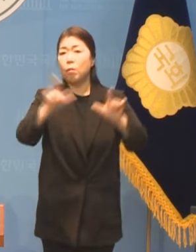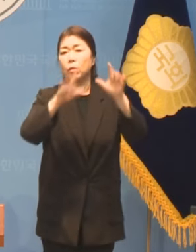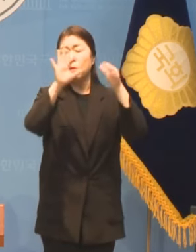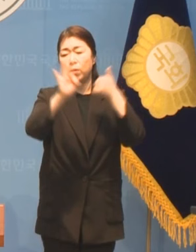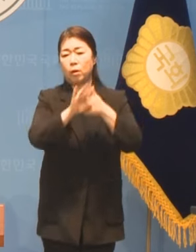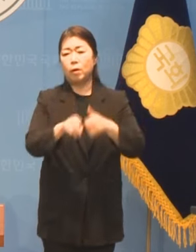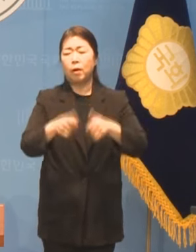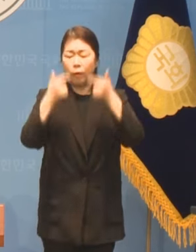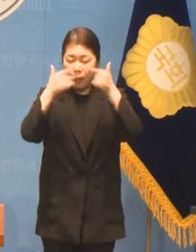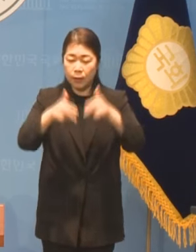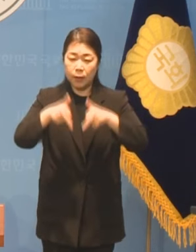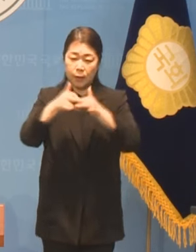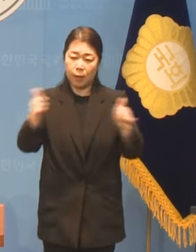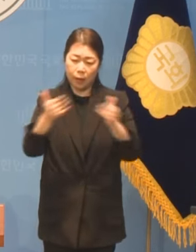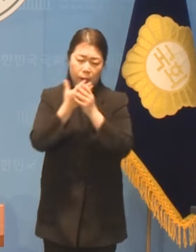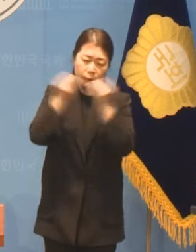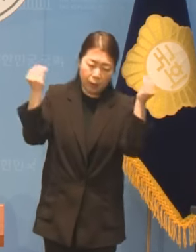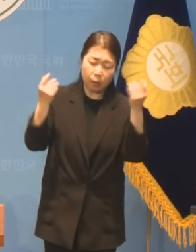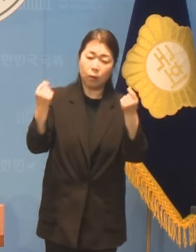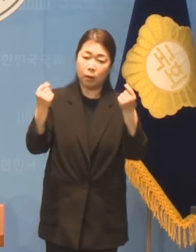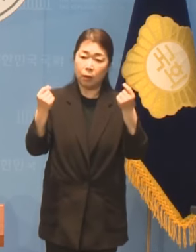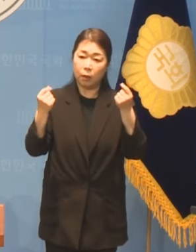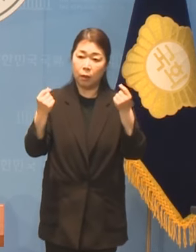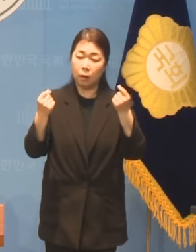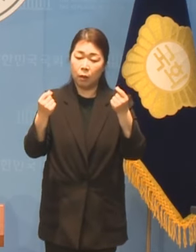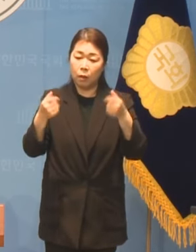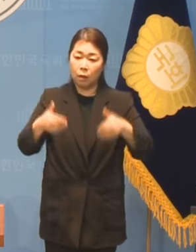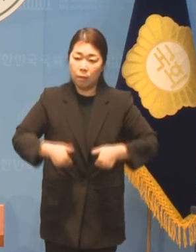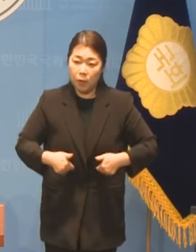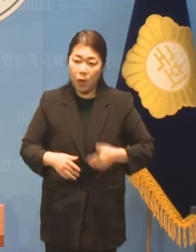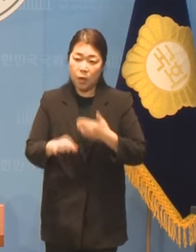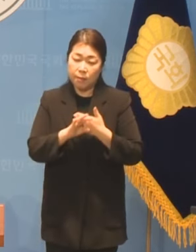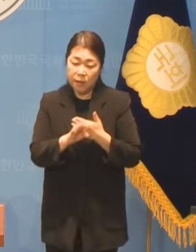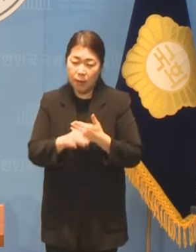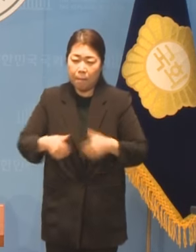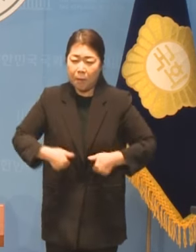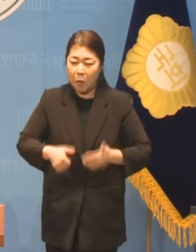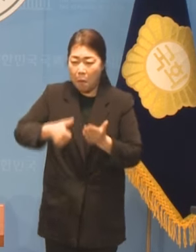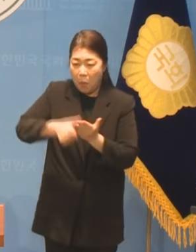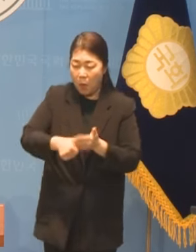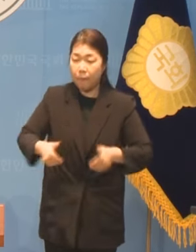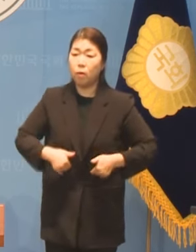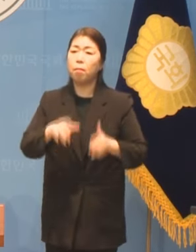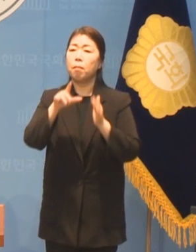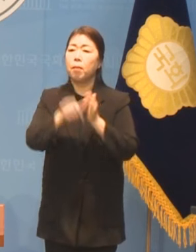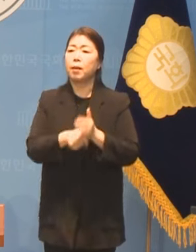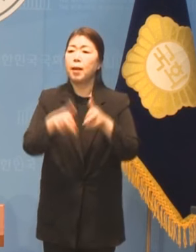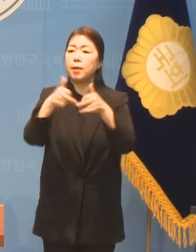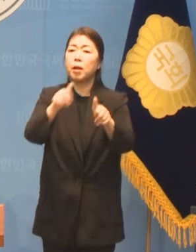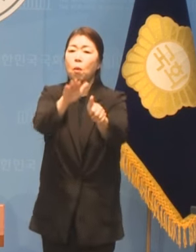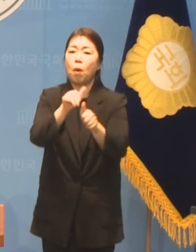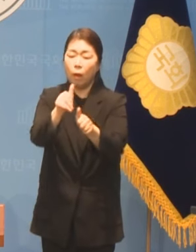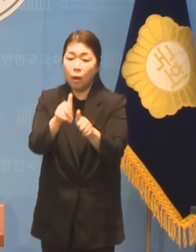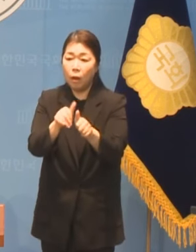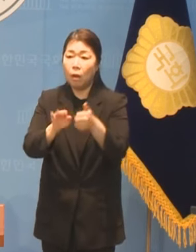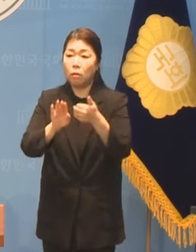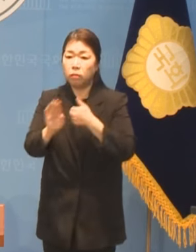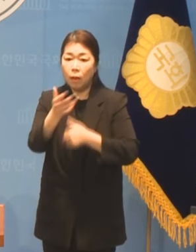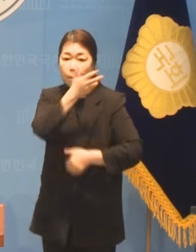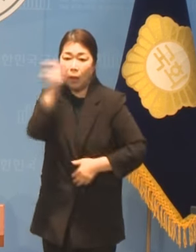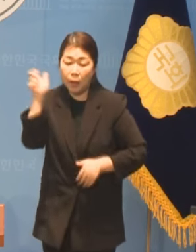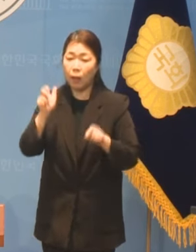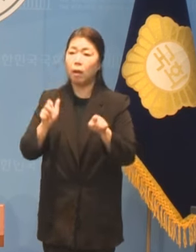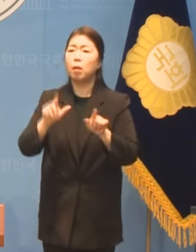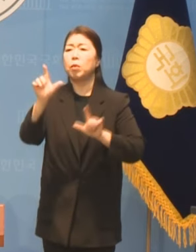다르지 않습니다 필요할 때만 사회적 약자를 외칠 뿐 불평등 해소도 양극화 해소도 장애인의 삶을